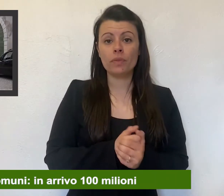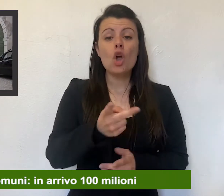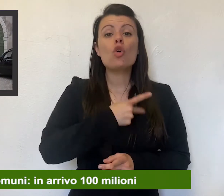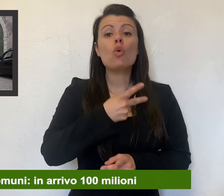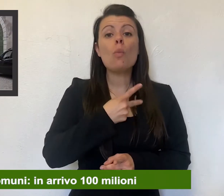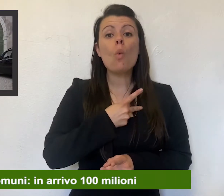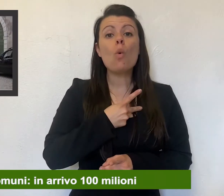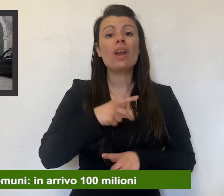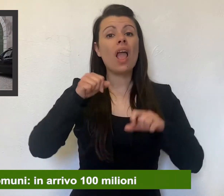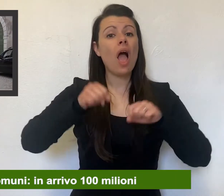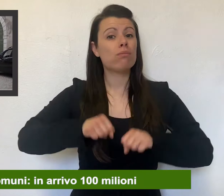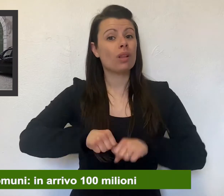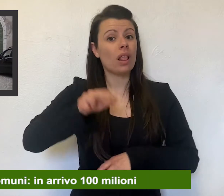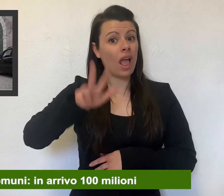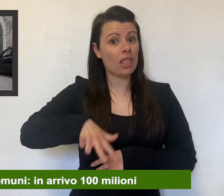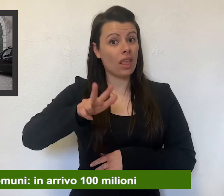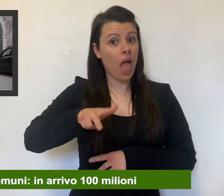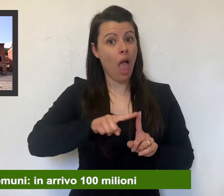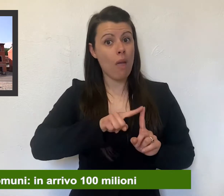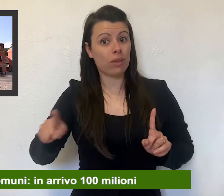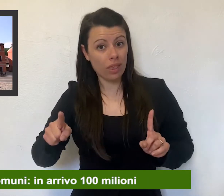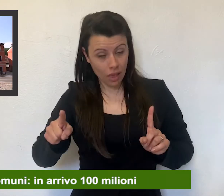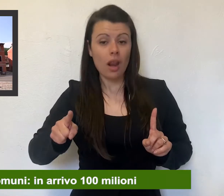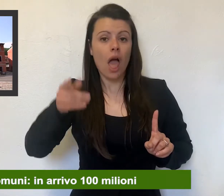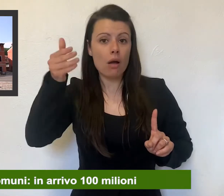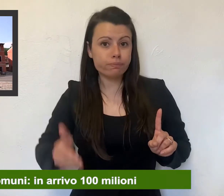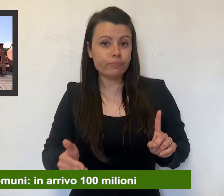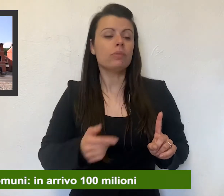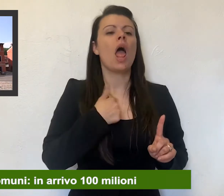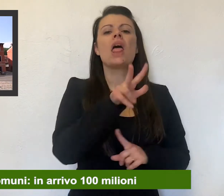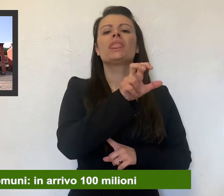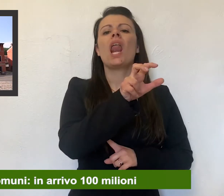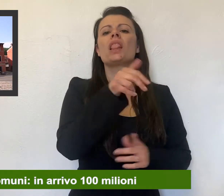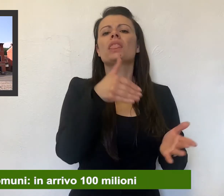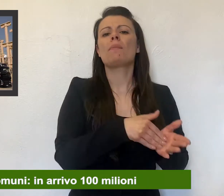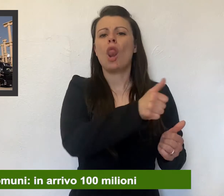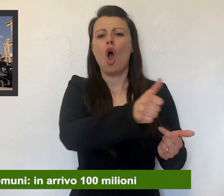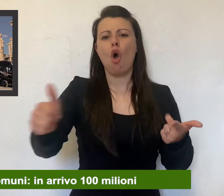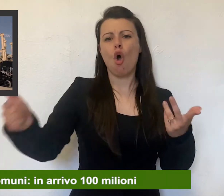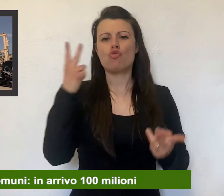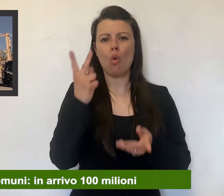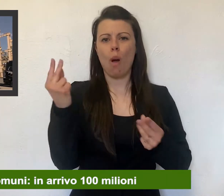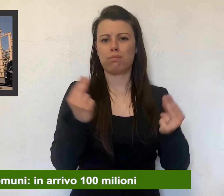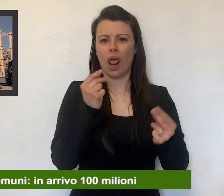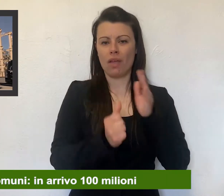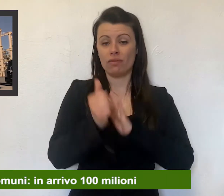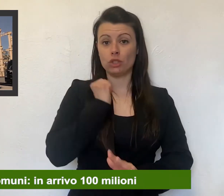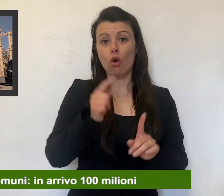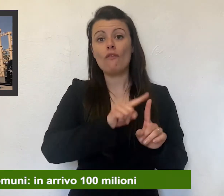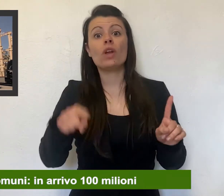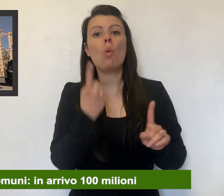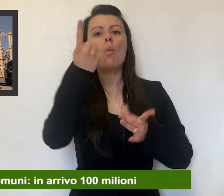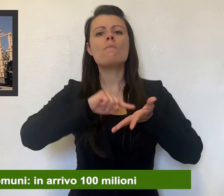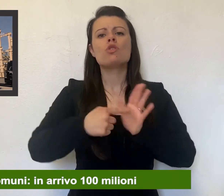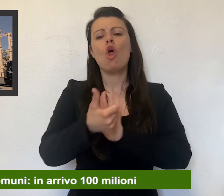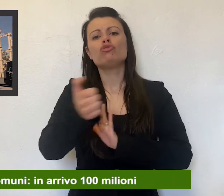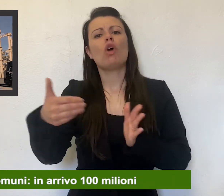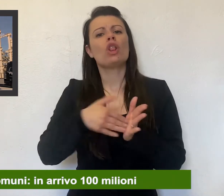residenti sono previsti 30.000 euro ciascuno fino ad arrivare a 1.100.000 euro per i comuni sopra i 250